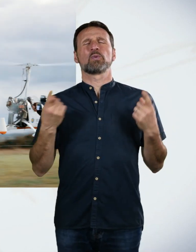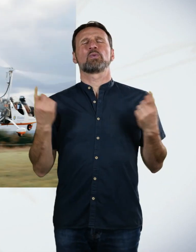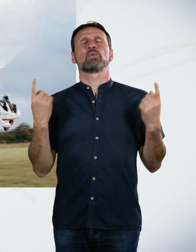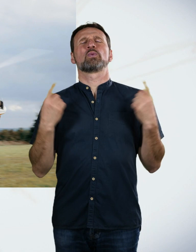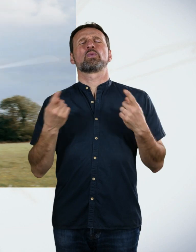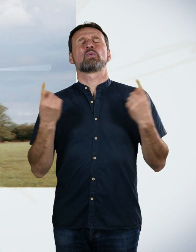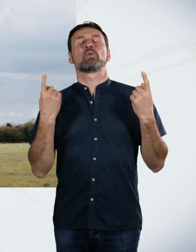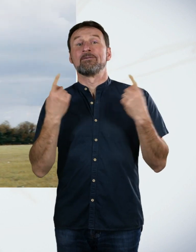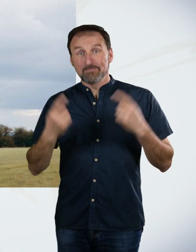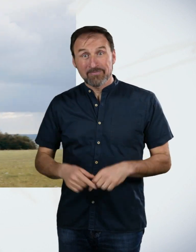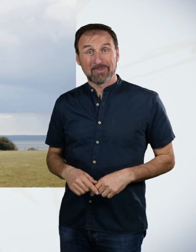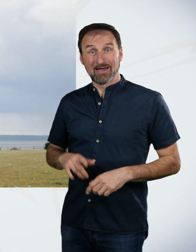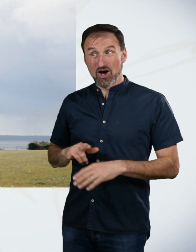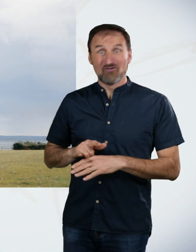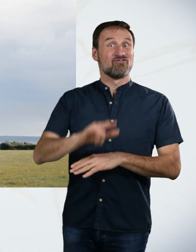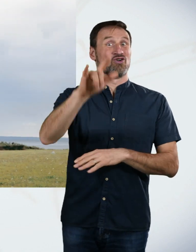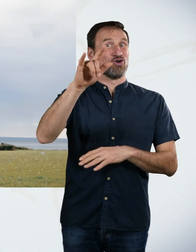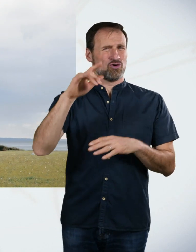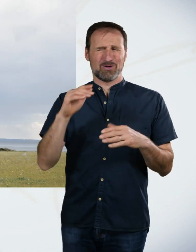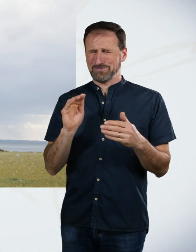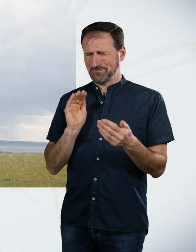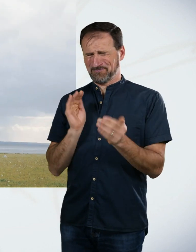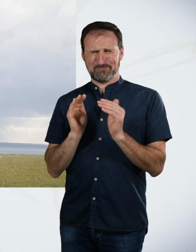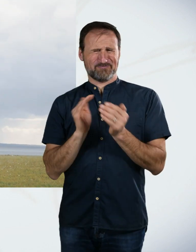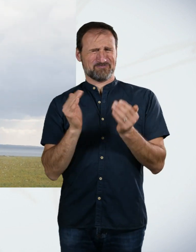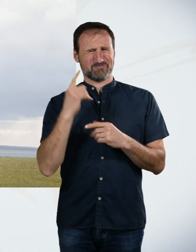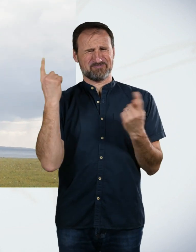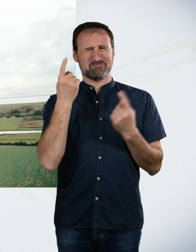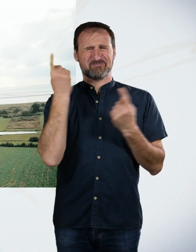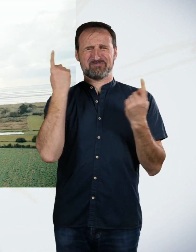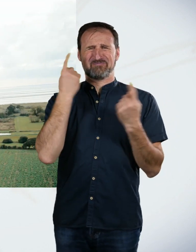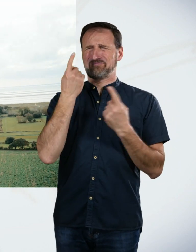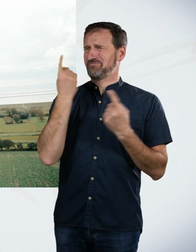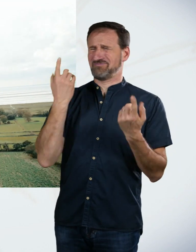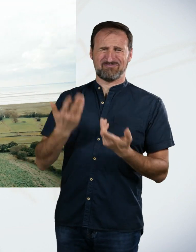Der Flug ging los mit diesem kleinen, mickrigen Propeller oder wie auch immer man das nennt.